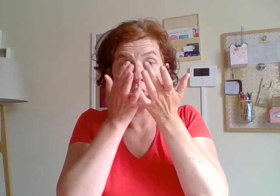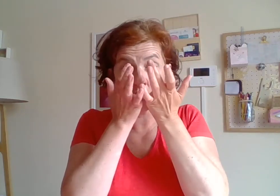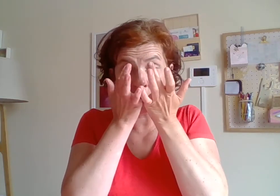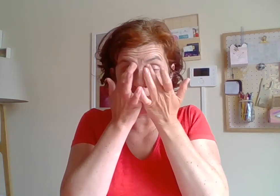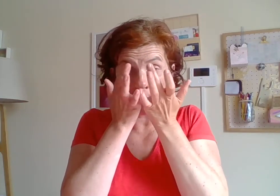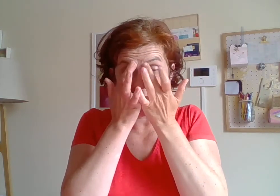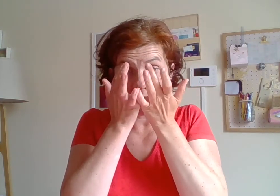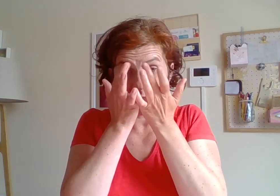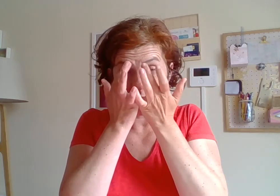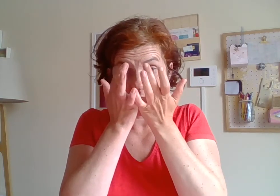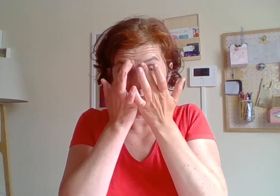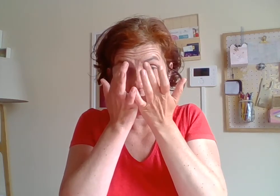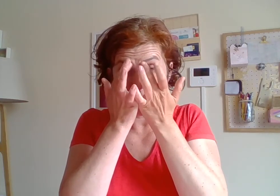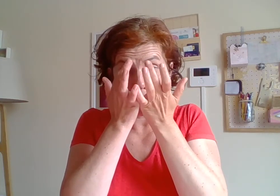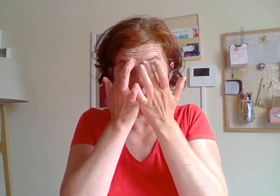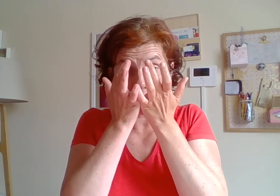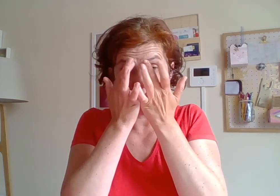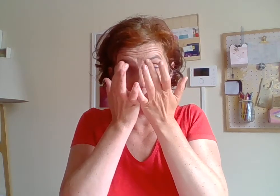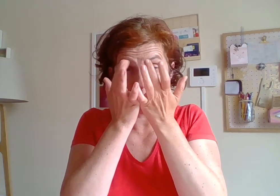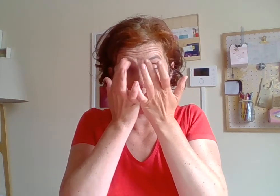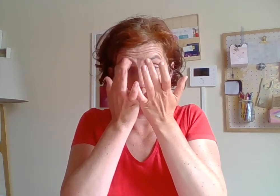J'en ai marre. Ça m'empêche de faire ce que je veux.